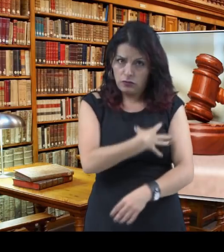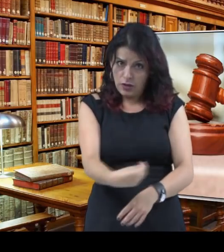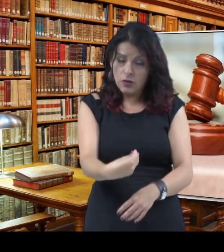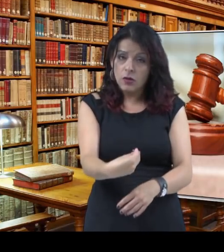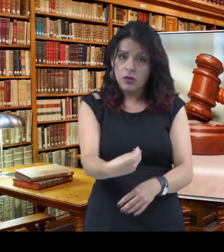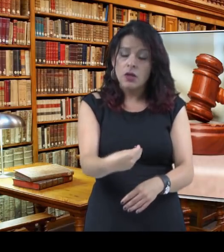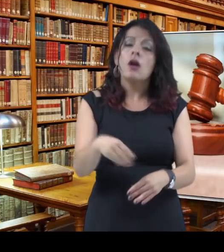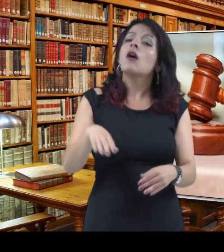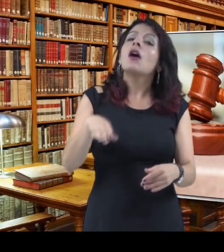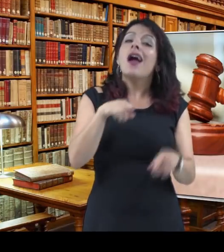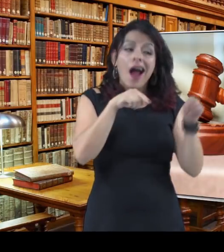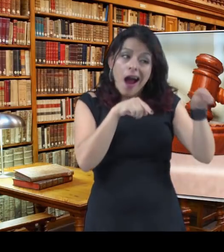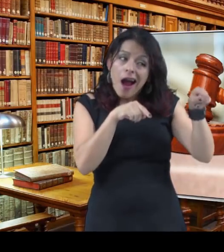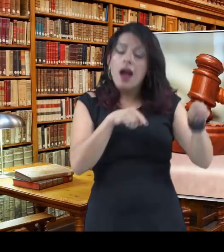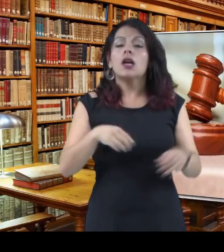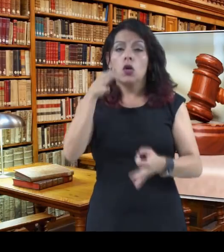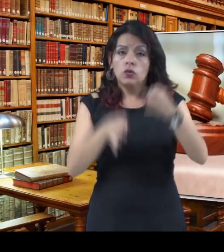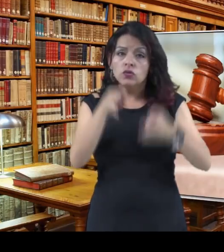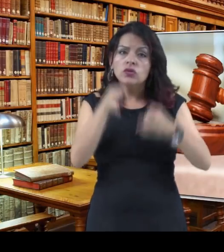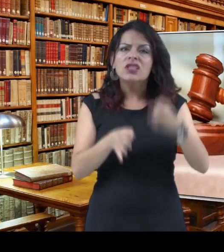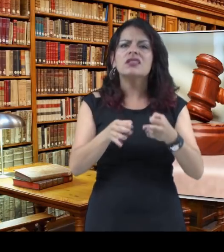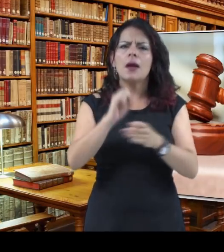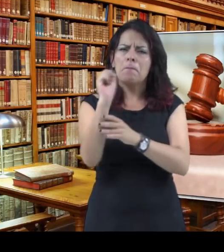Ahí se derivará ambas partes a un proceso de mediación.